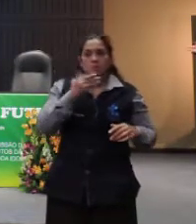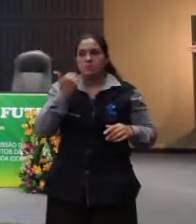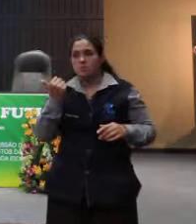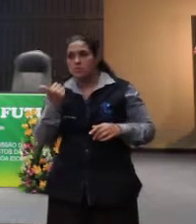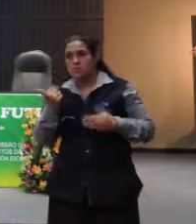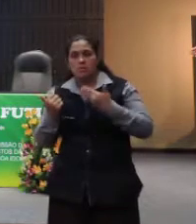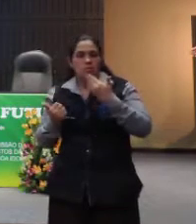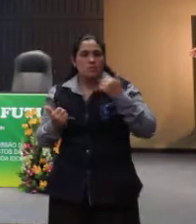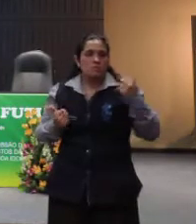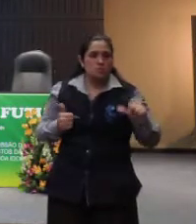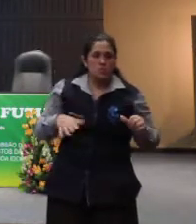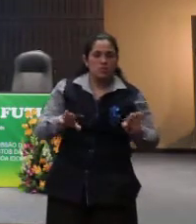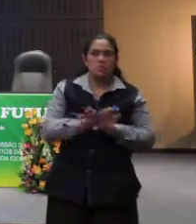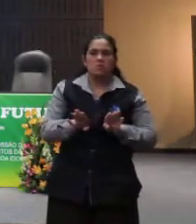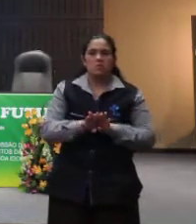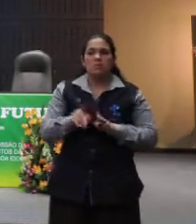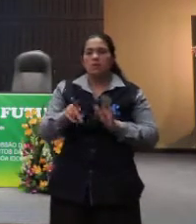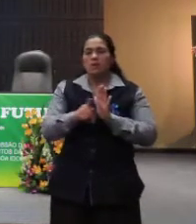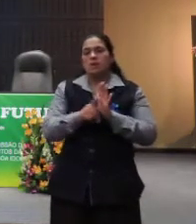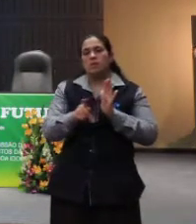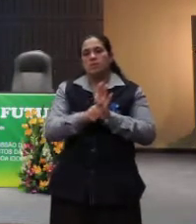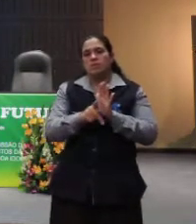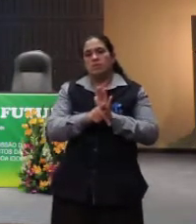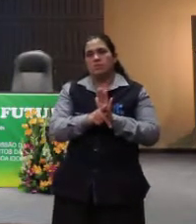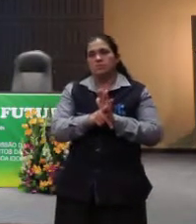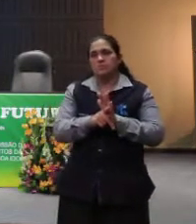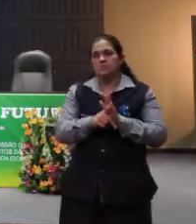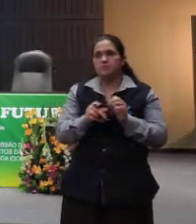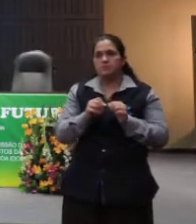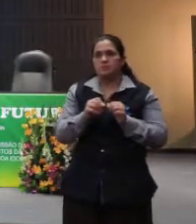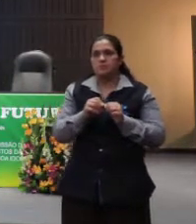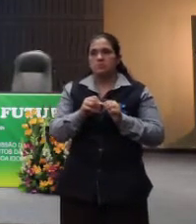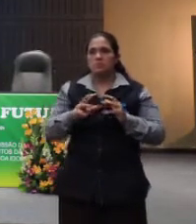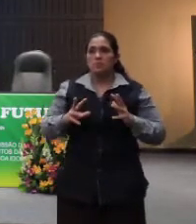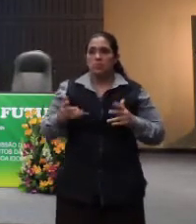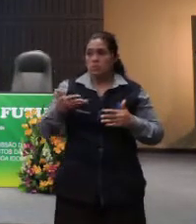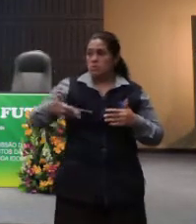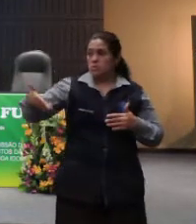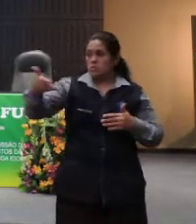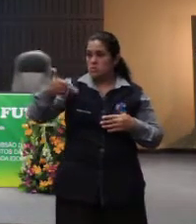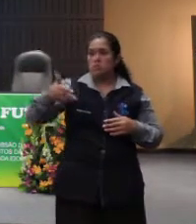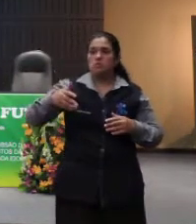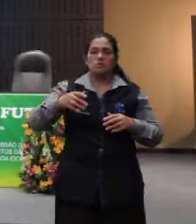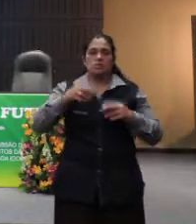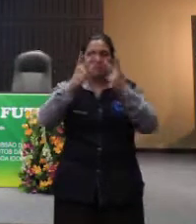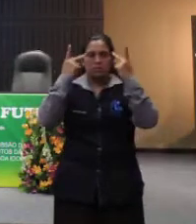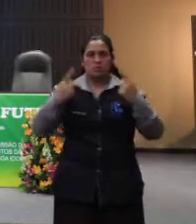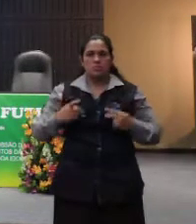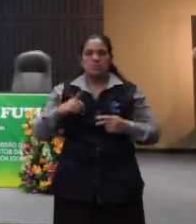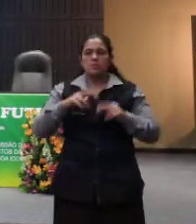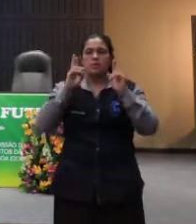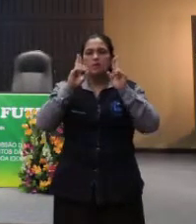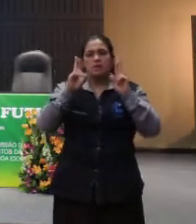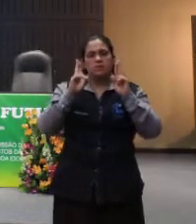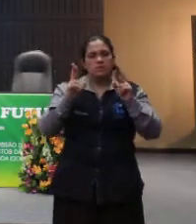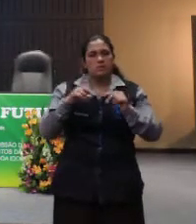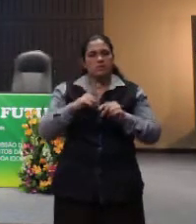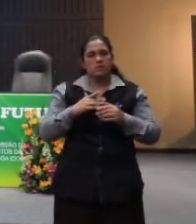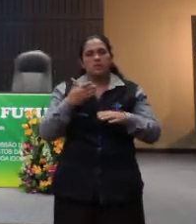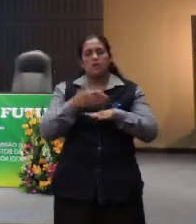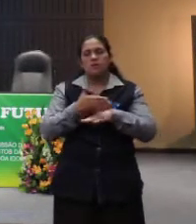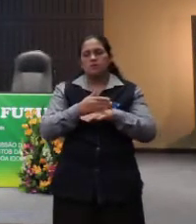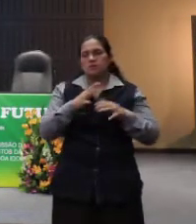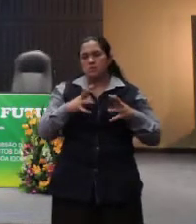melhor, ouvimos pior. São características. E todos nós, como seres humanos, tínhamos que ser respeitados e ter acesso a tudo, independente dessas